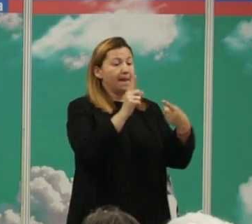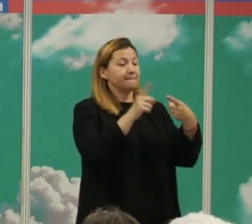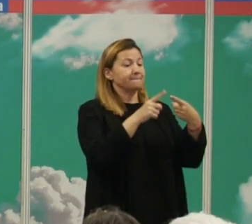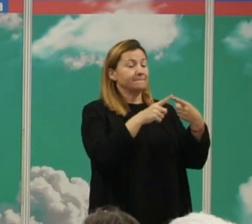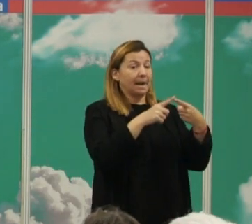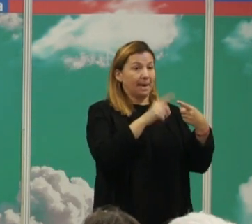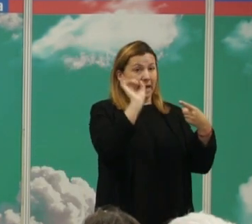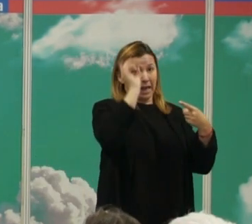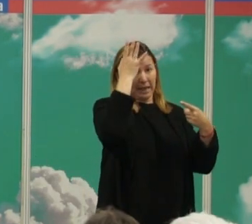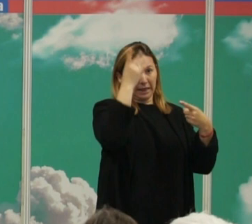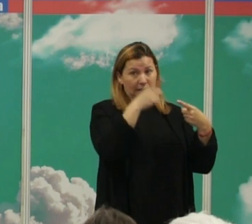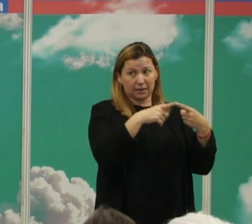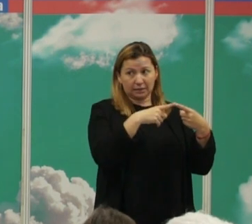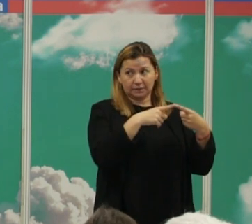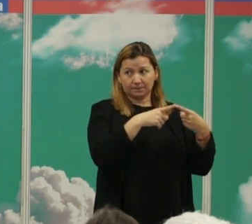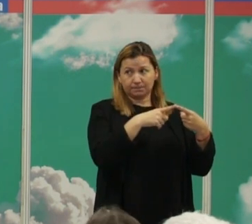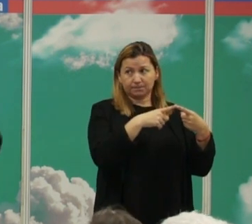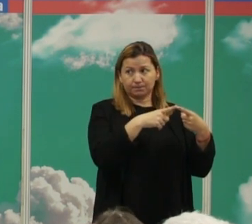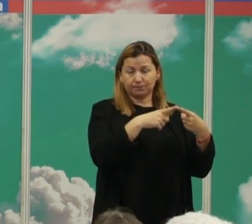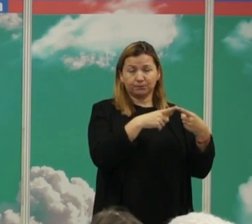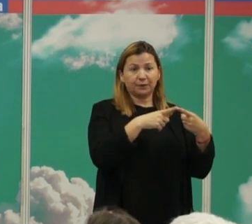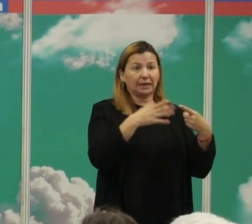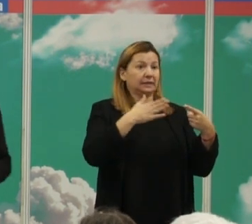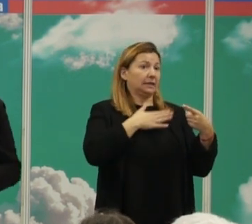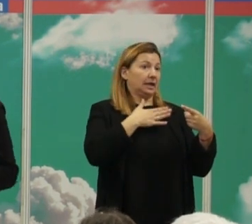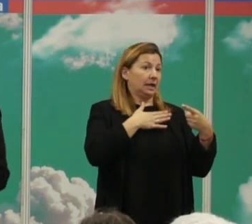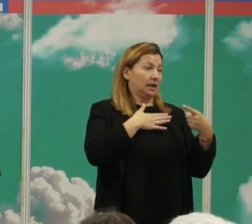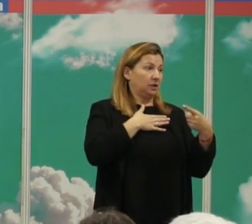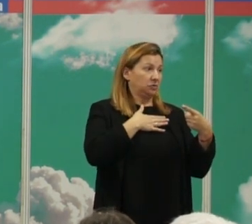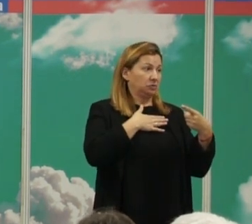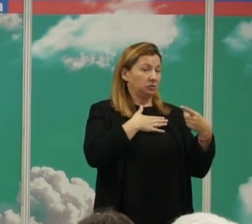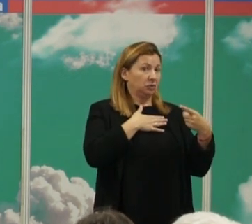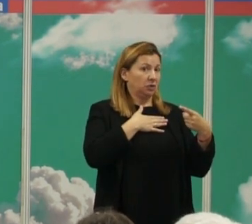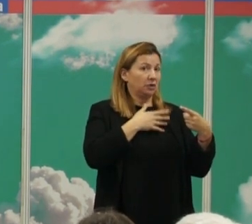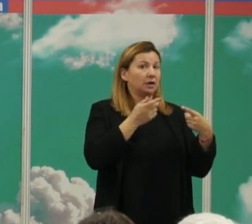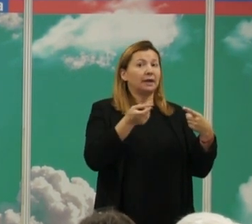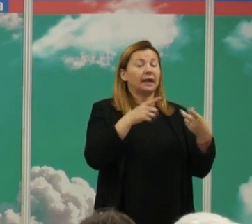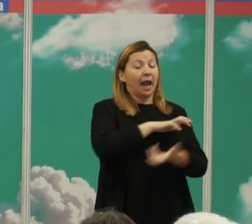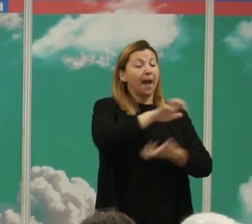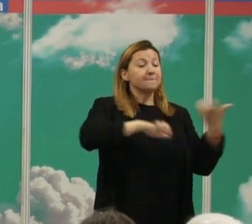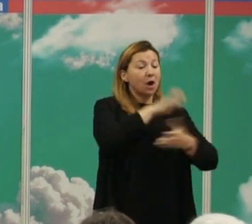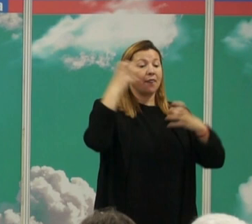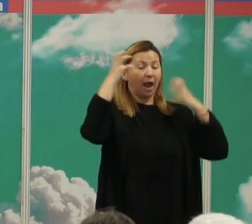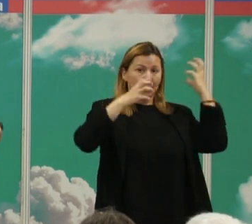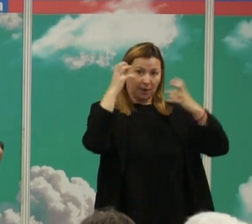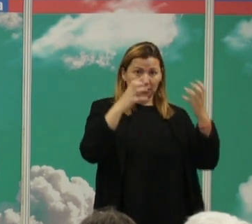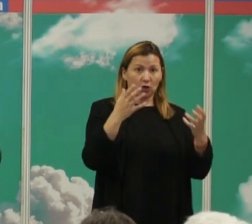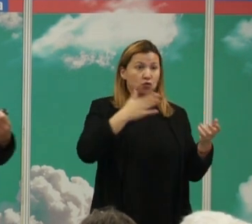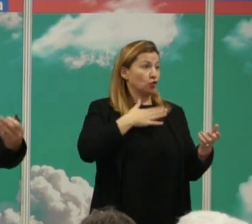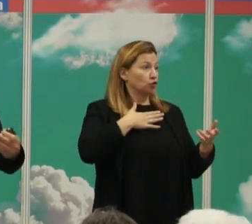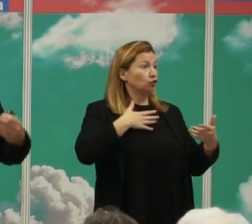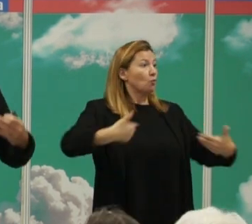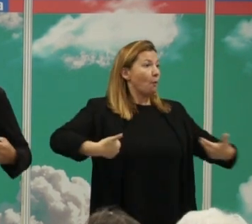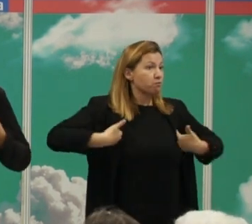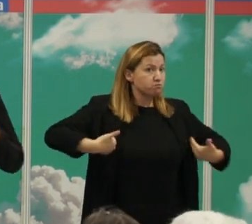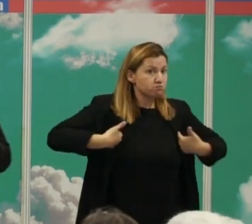o la primera idea que se yace dentro de nuestro marco conceptual es que la violencia en mamíferos nosotros somos primaces somos